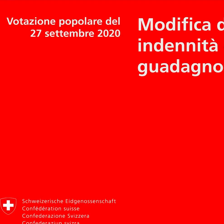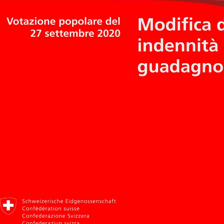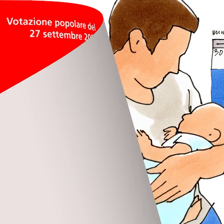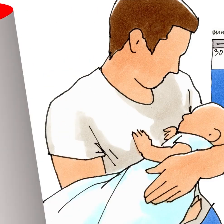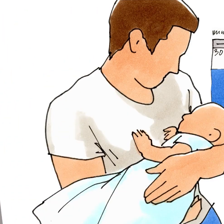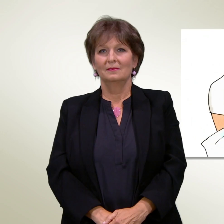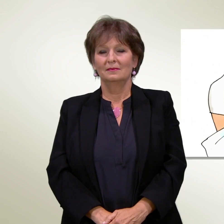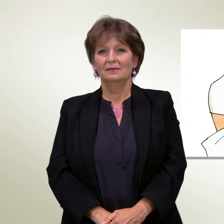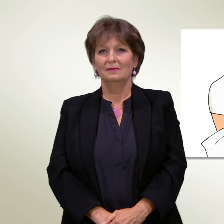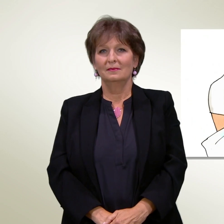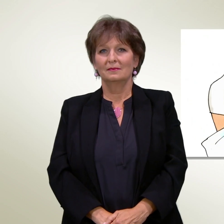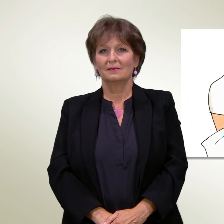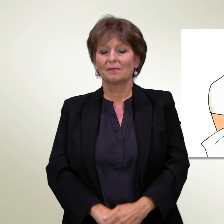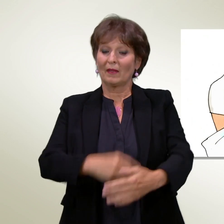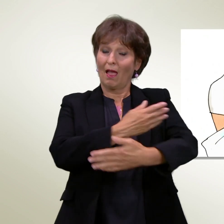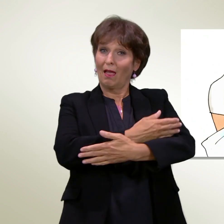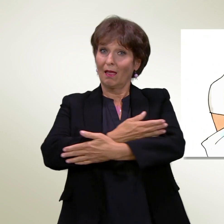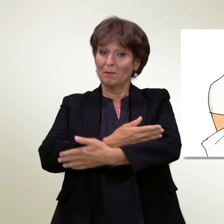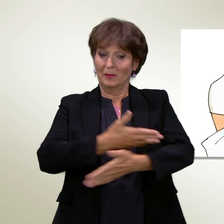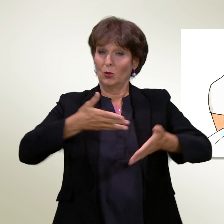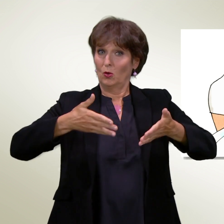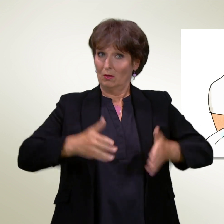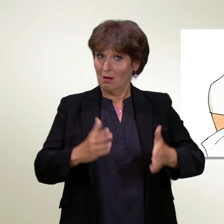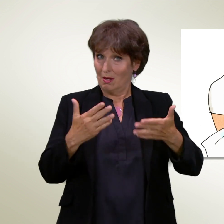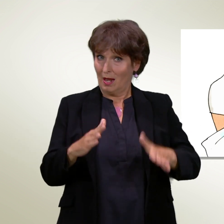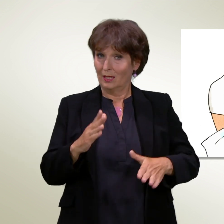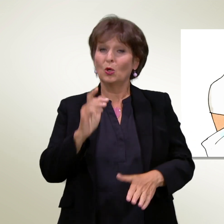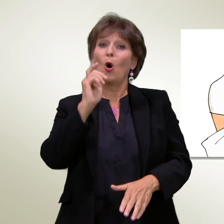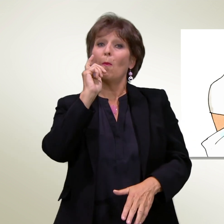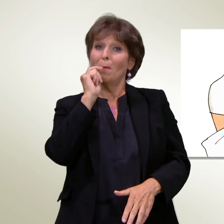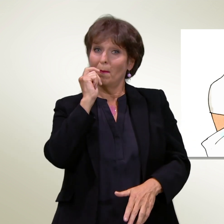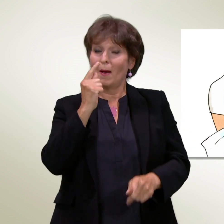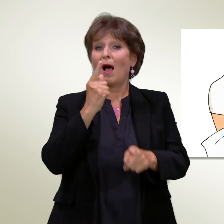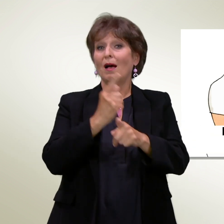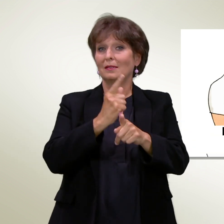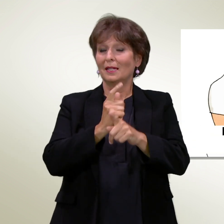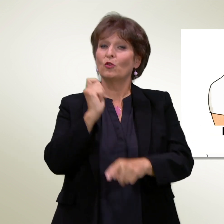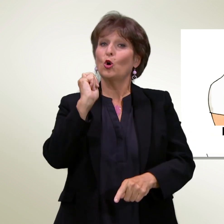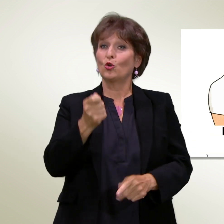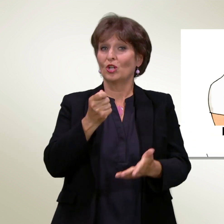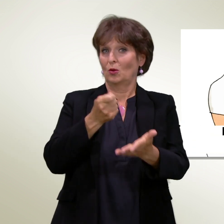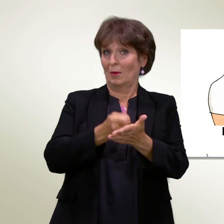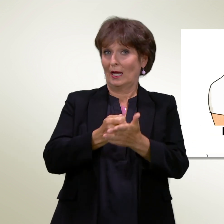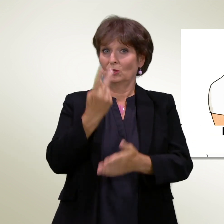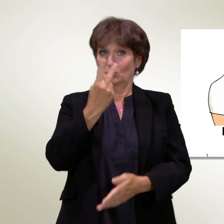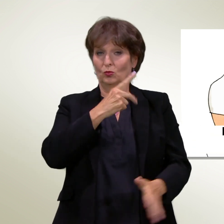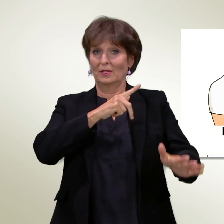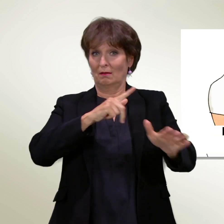Dopo la nascita di un figlio, i papà devono avere un congedo pagato di due settimane. Lo ha deciso il Parlamento